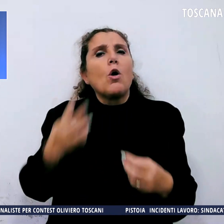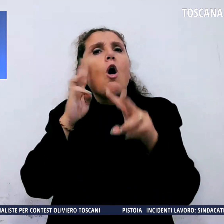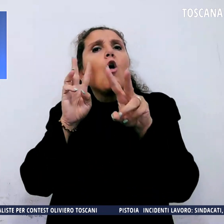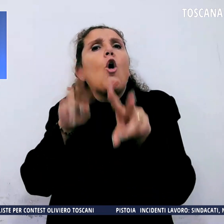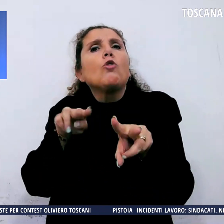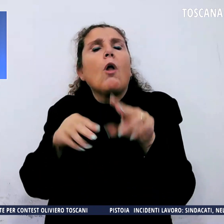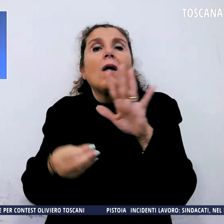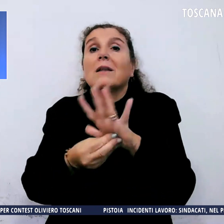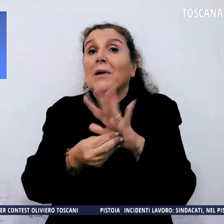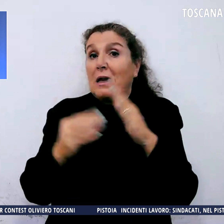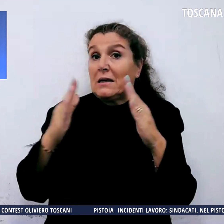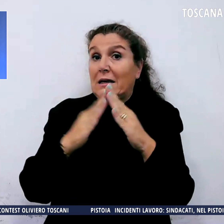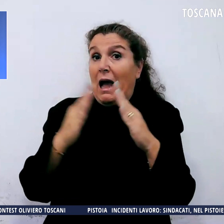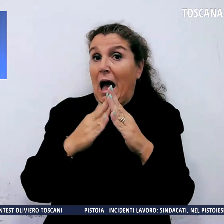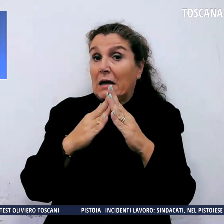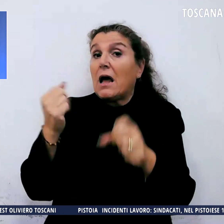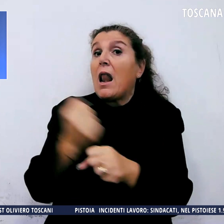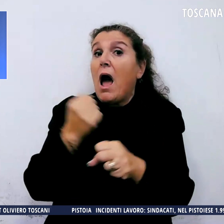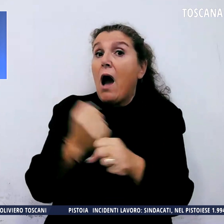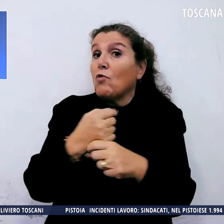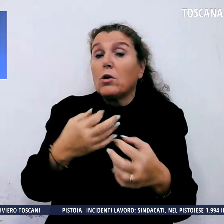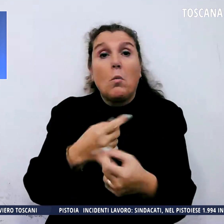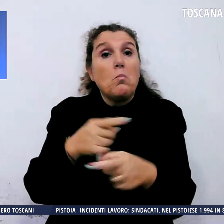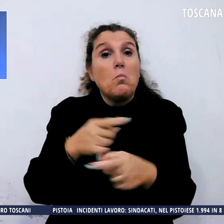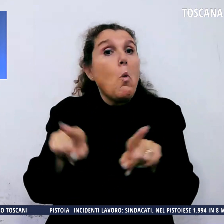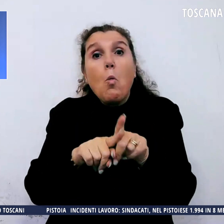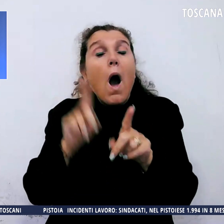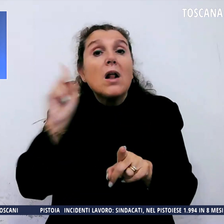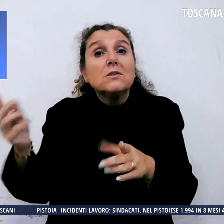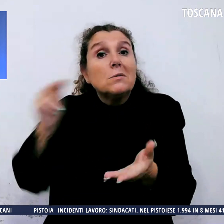svolgano il lavoro come se stessero in ufficio.